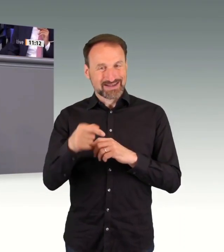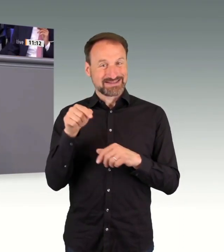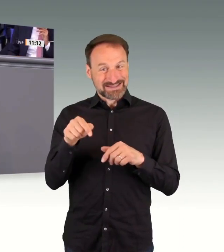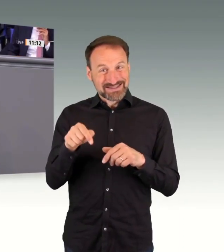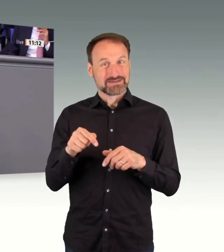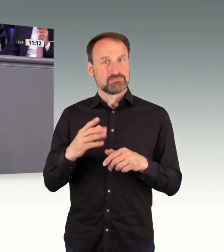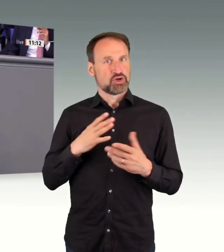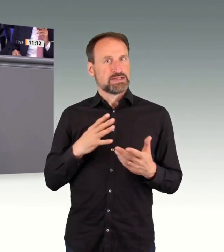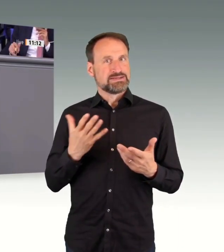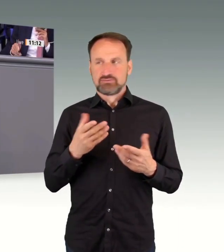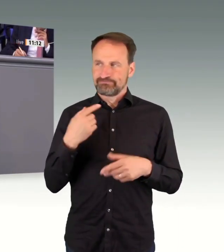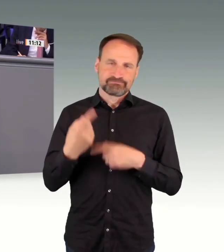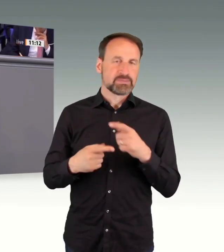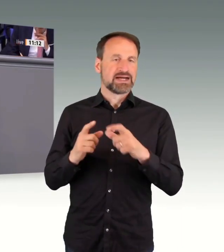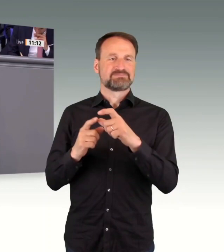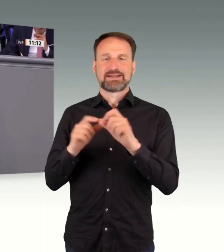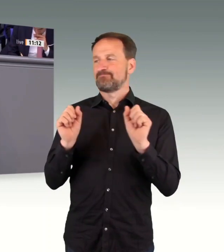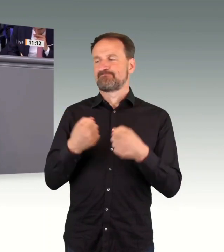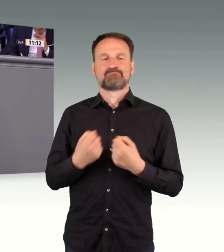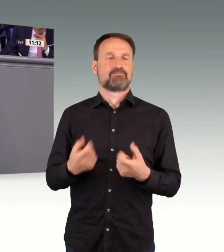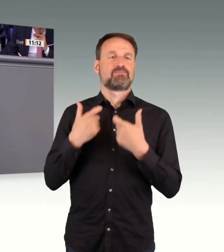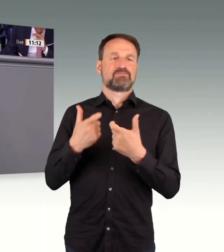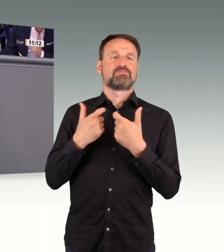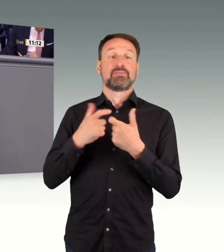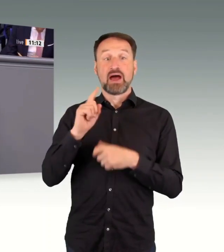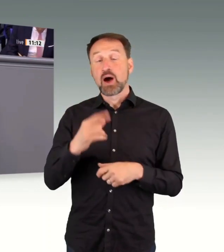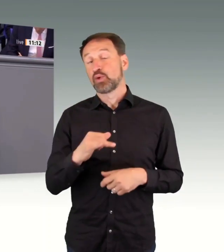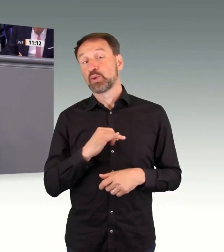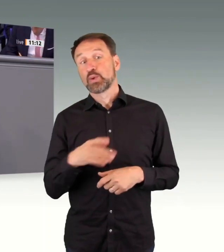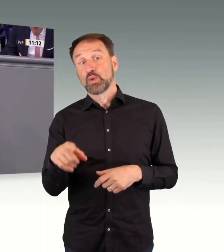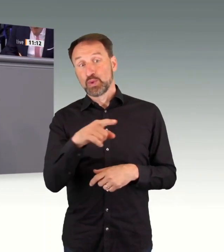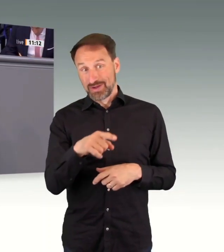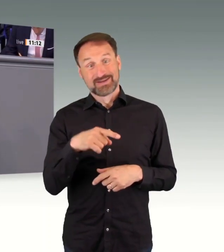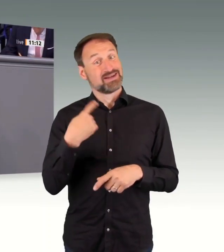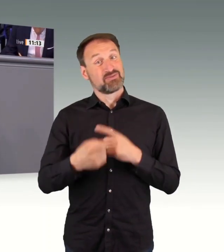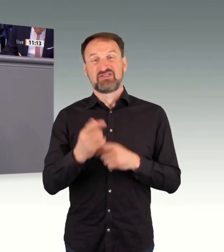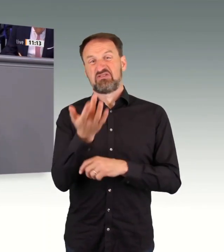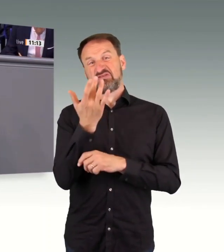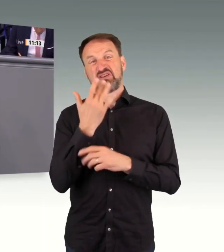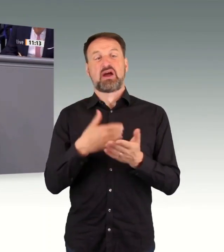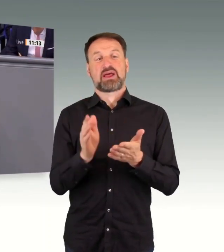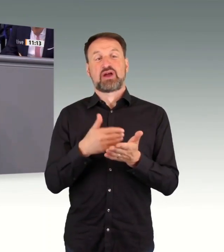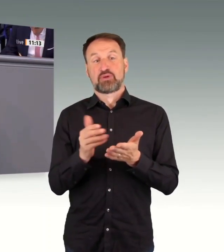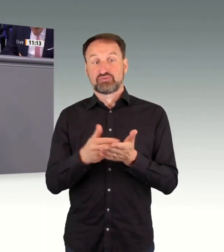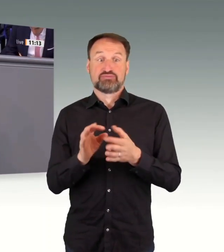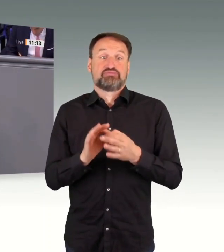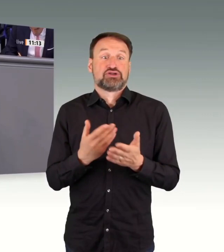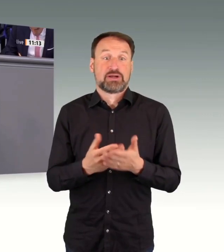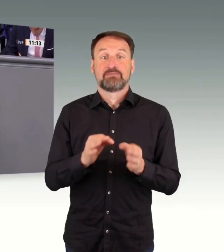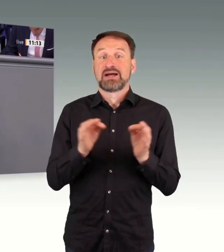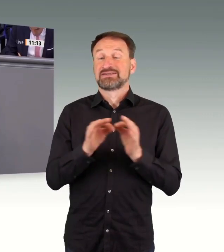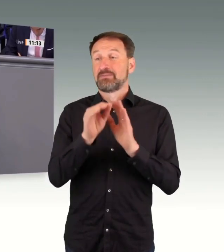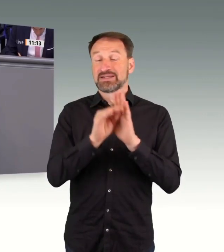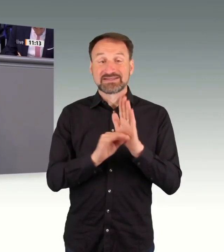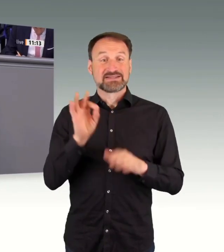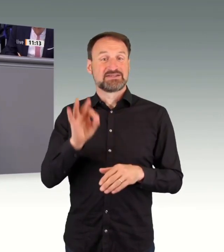und Ablehnung, wenn ich beispielsweise an das Maßnahmengesetz zur Legalplanung wichtiger Infrastrukturprojekte denke. Aber nun bestehen